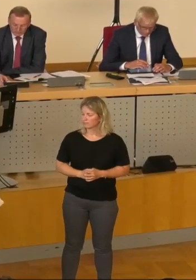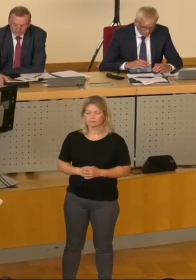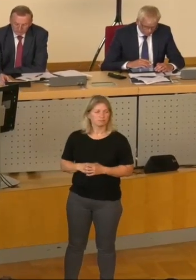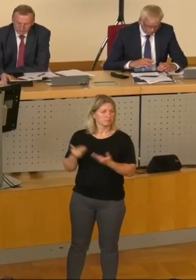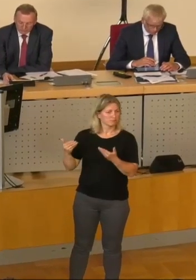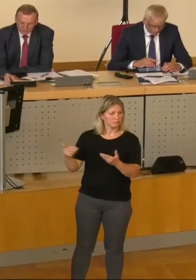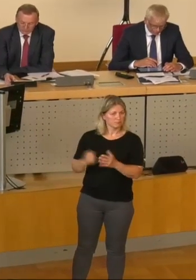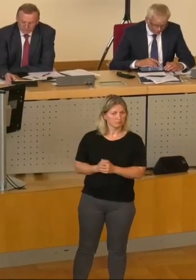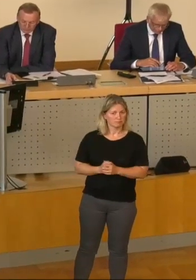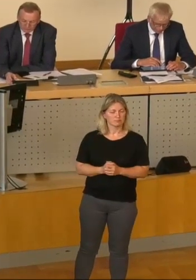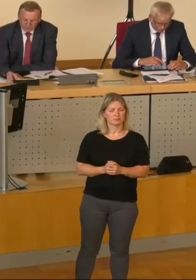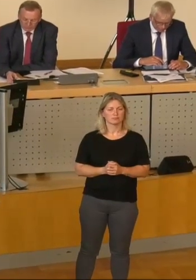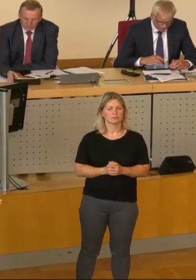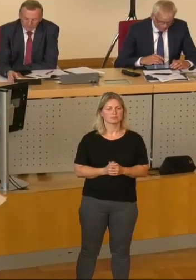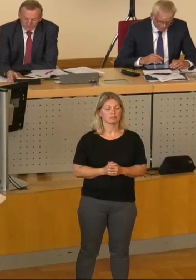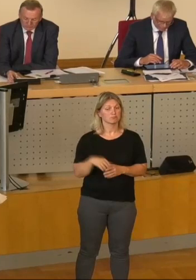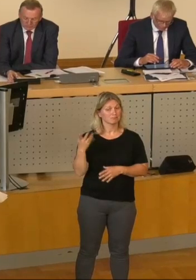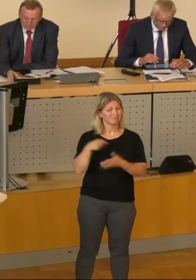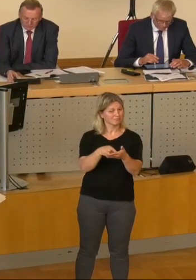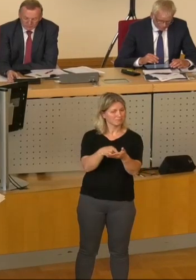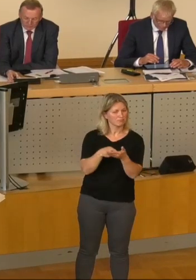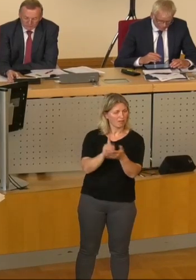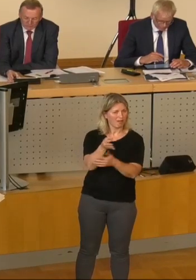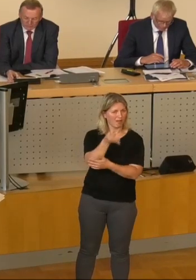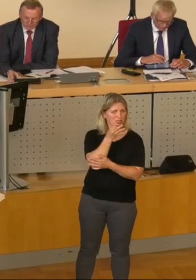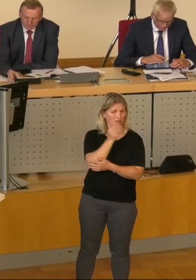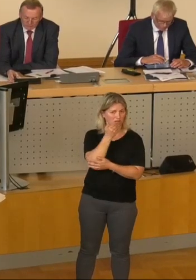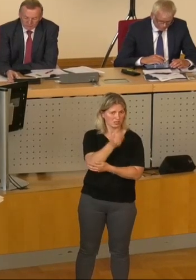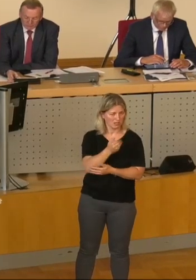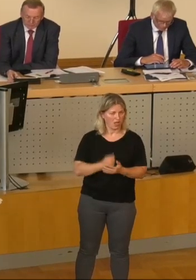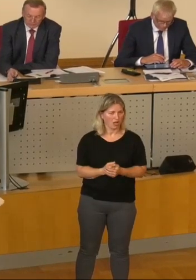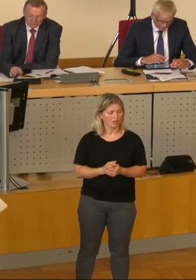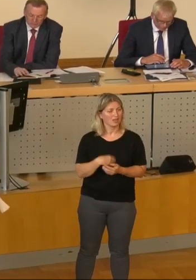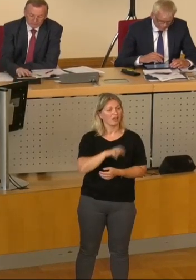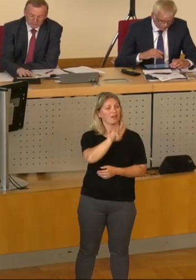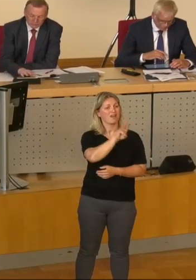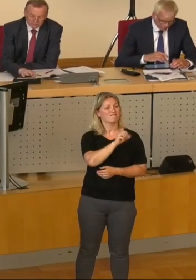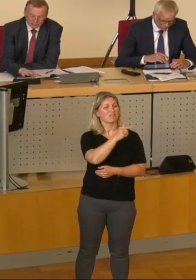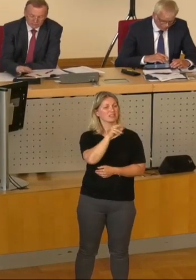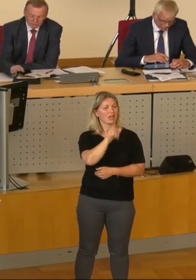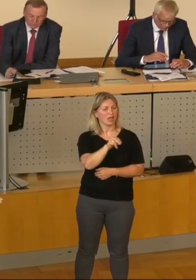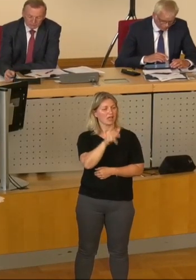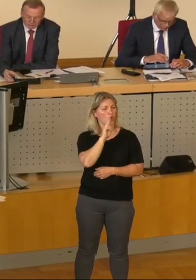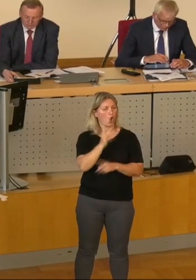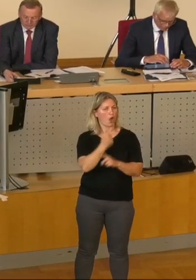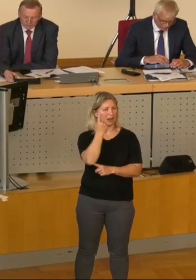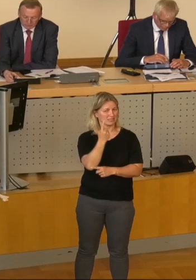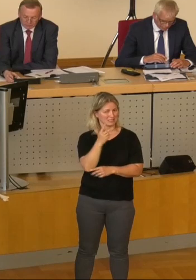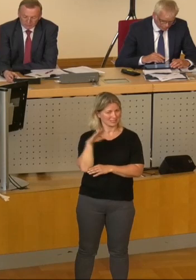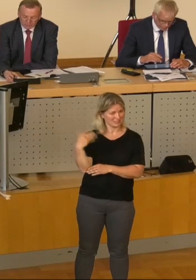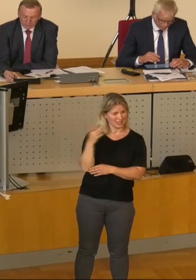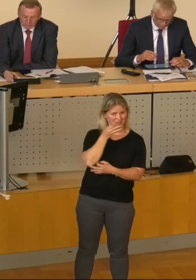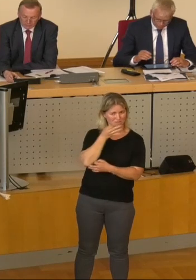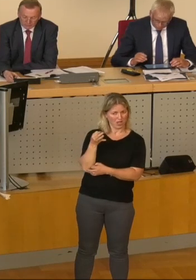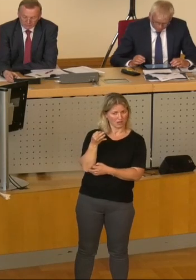zunächst Dank für den Hinweis und die Anfrage. Ich kann Ihnen mitteilen, der Wettin-Obelisk, nach dessen Wiederaufstellung Sie fragen, wurde